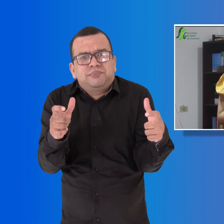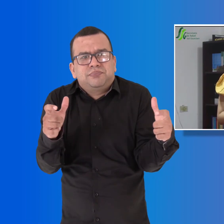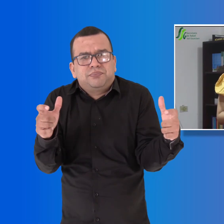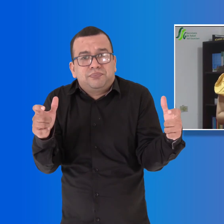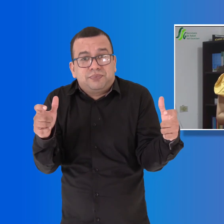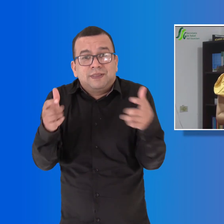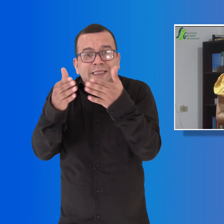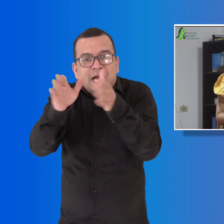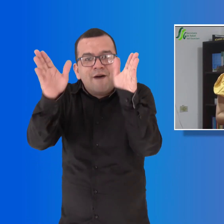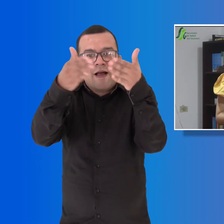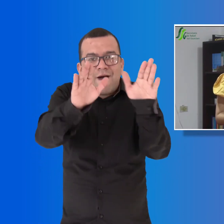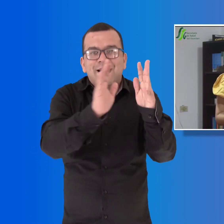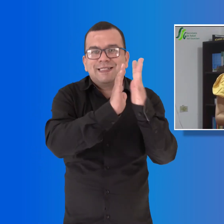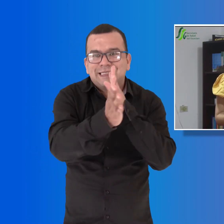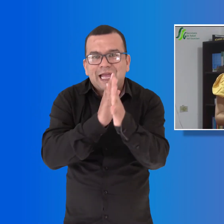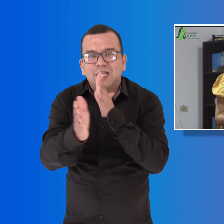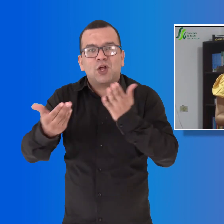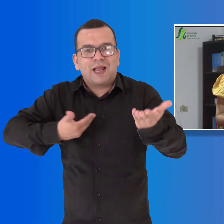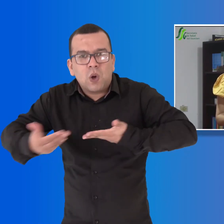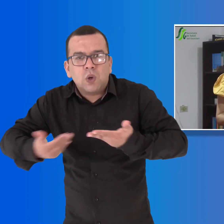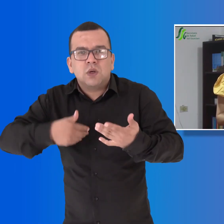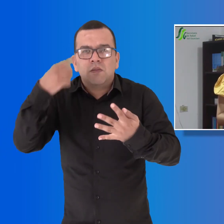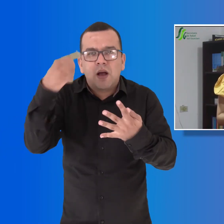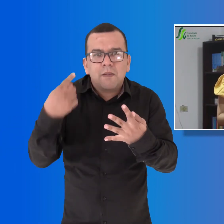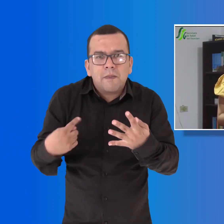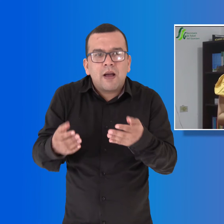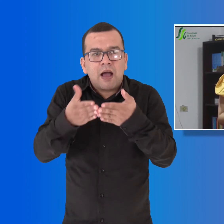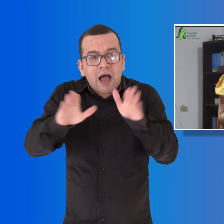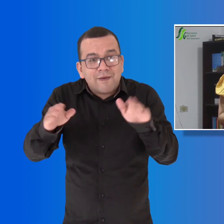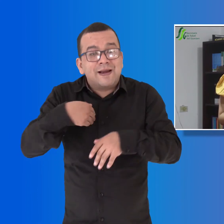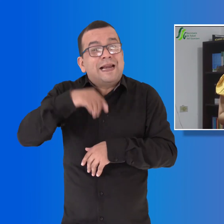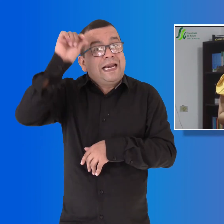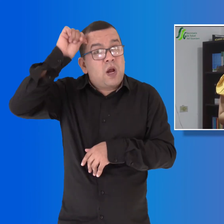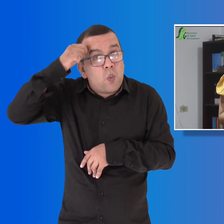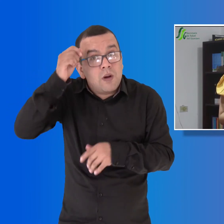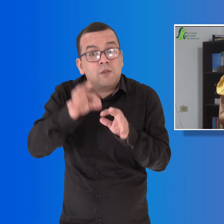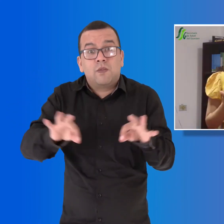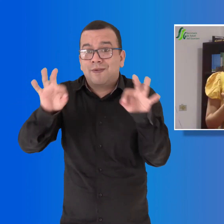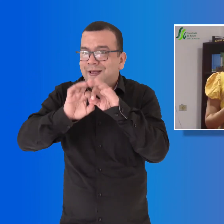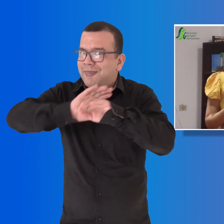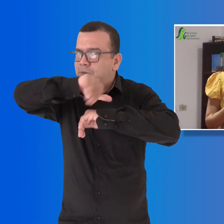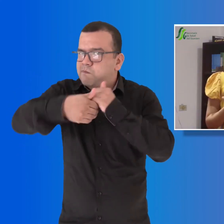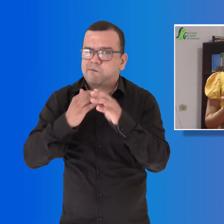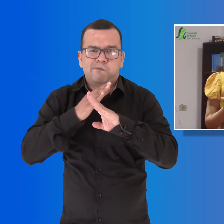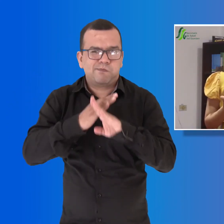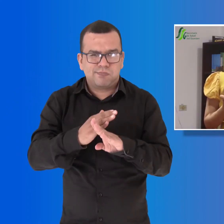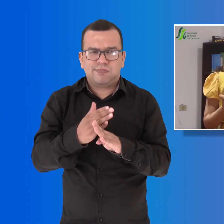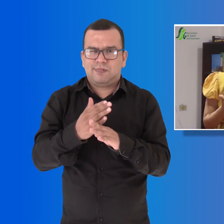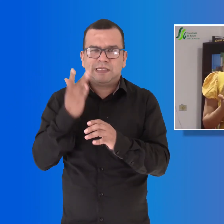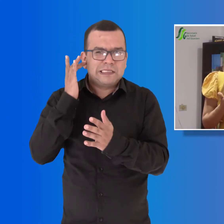paulatina, por lo que es importante exigir el cumplimiento de las normas de bioseguridad. Mantener el